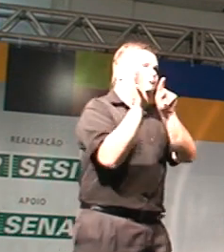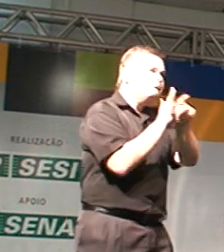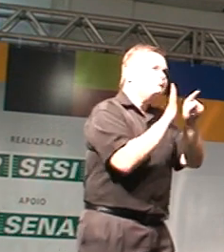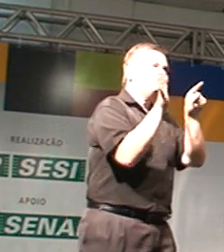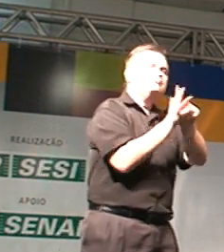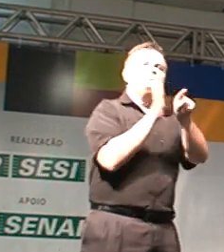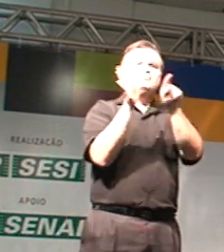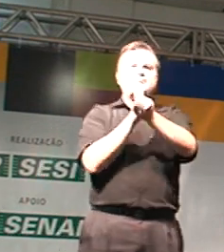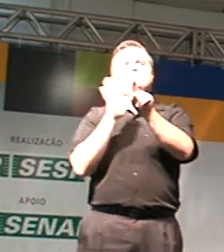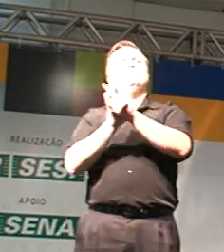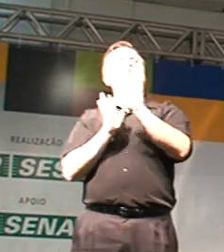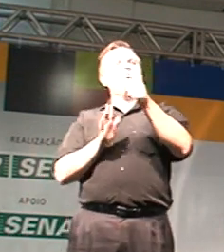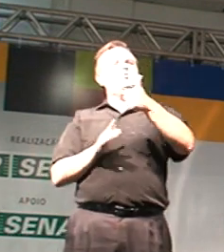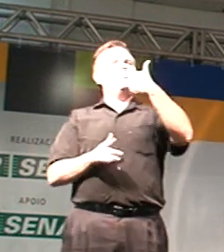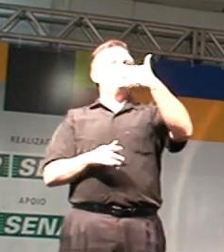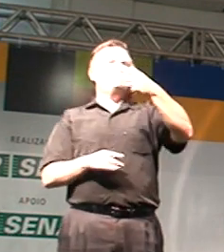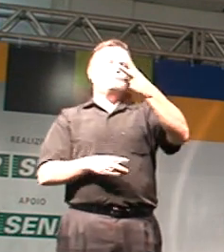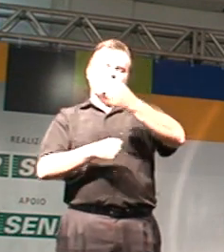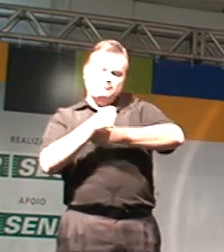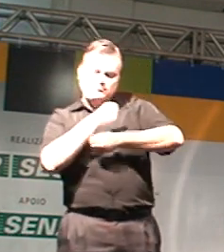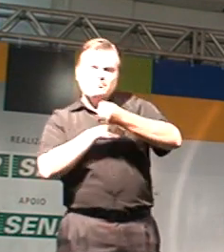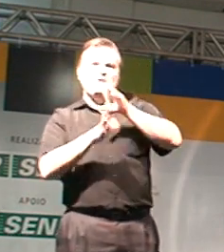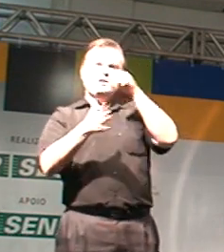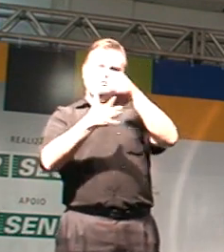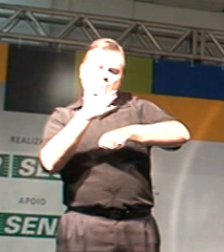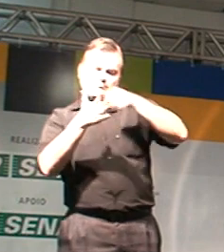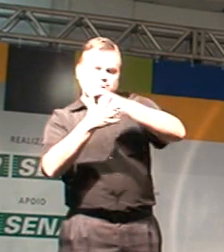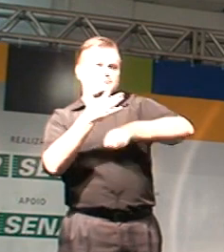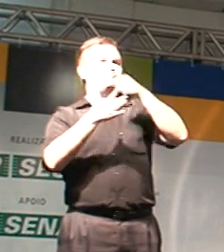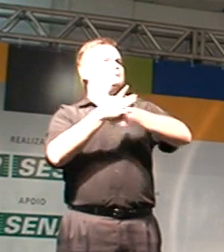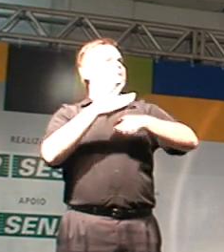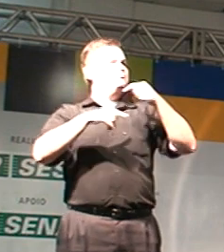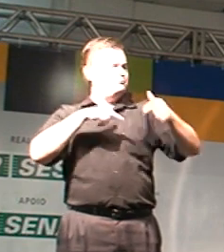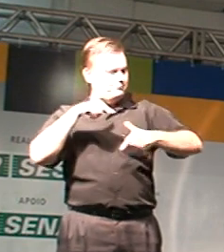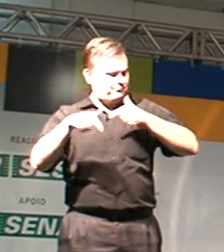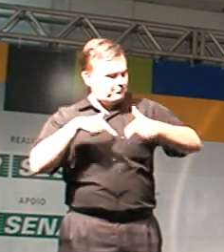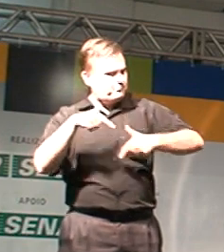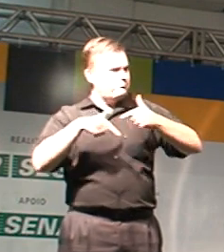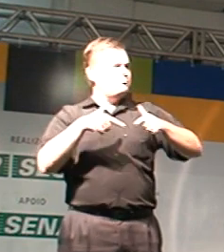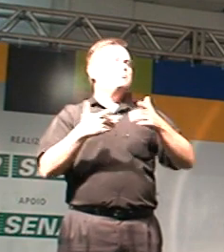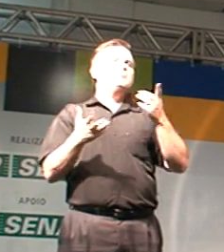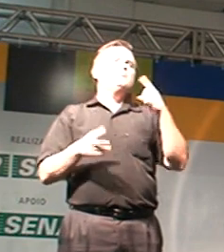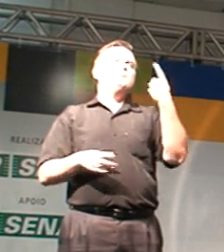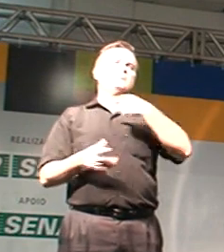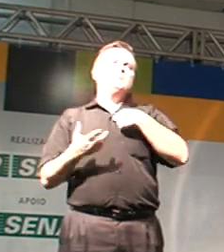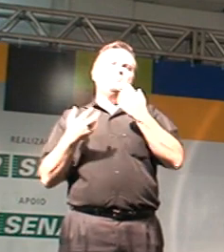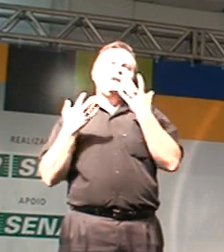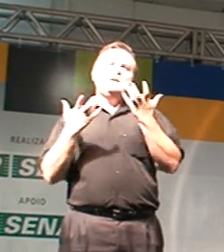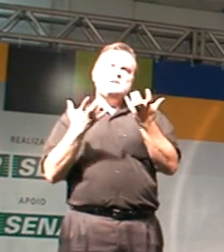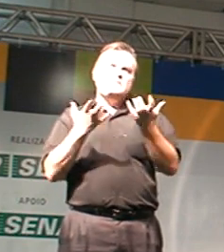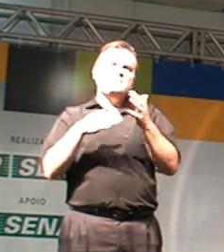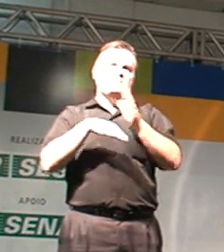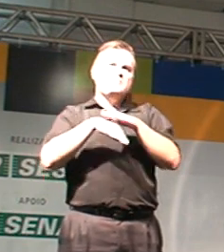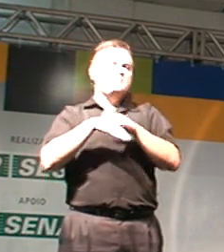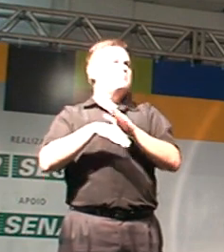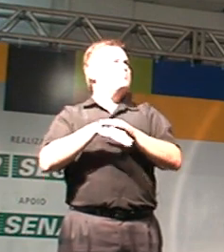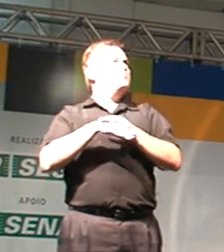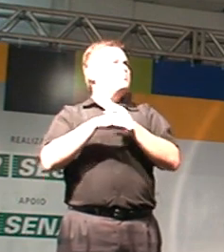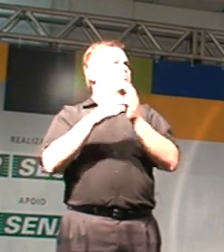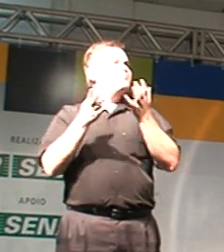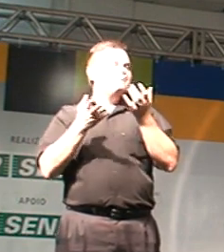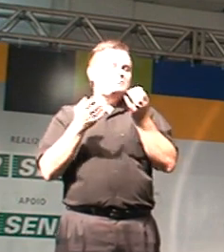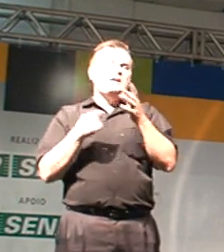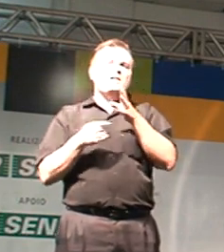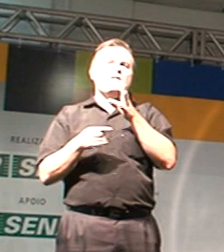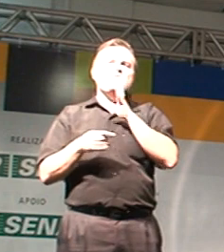são quase 12, 13 anos de luta, de militância, de atividade nessa área, e que a gente pretende, às vezes, até botar o dedo na